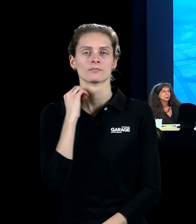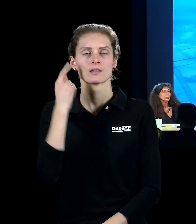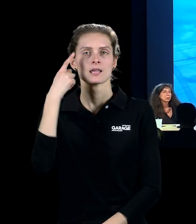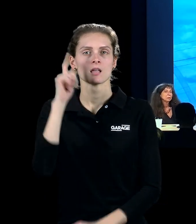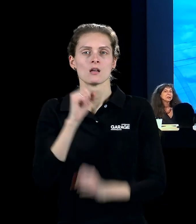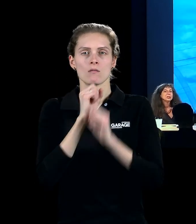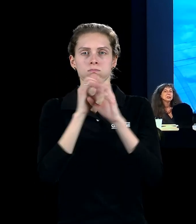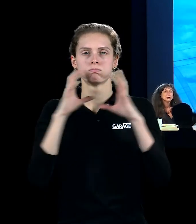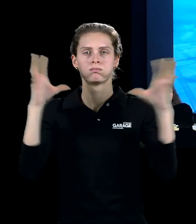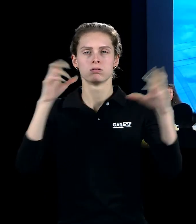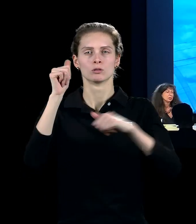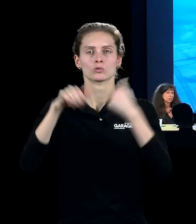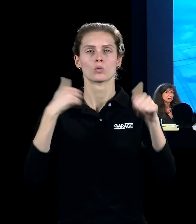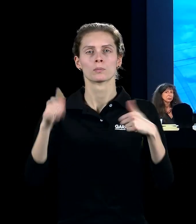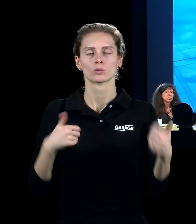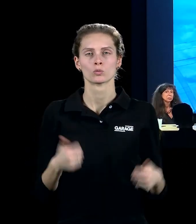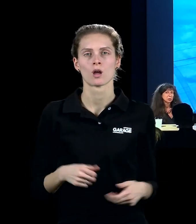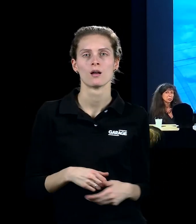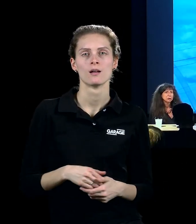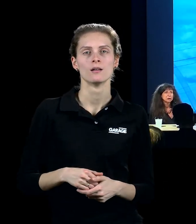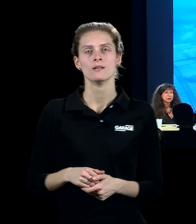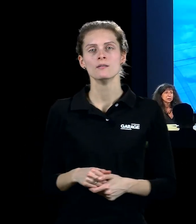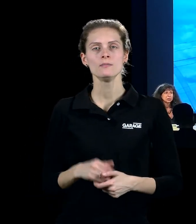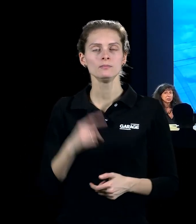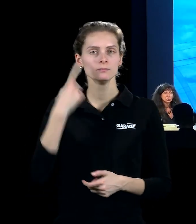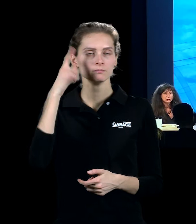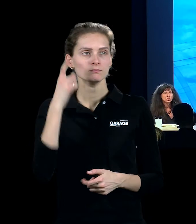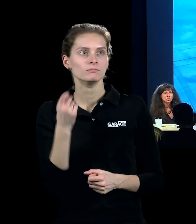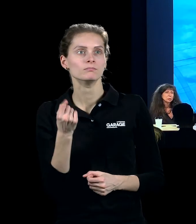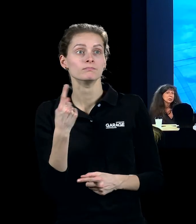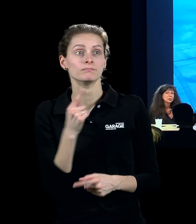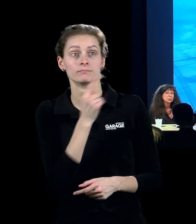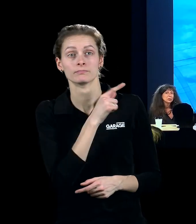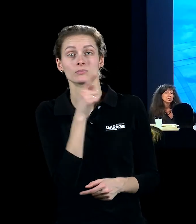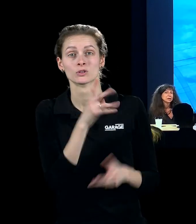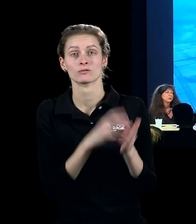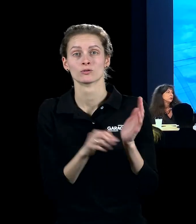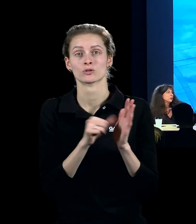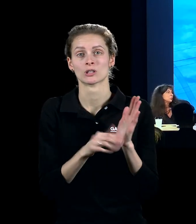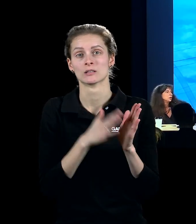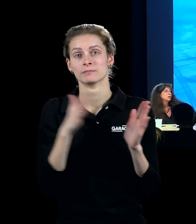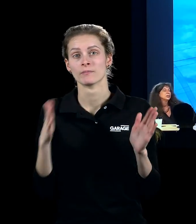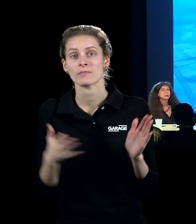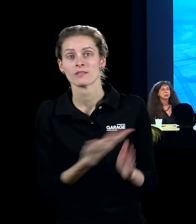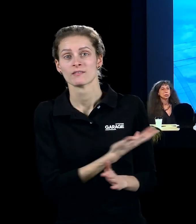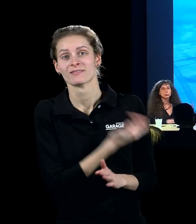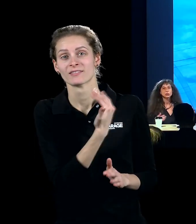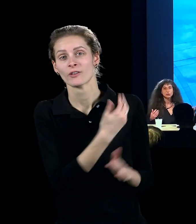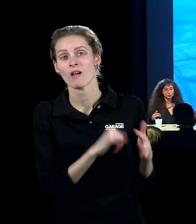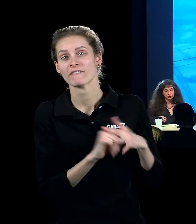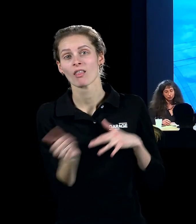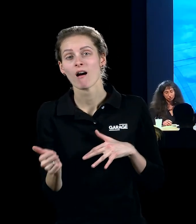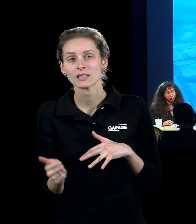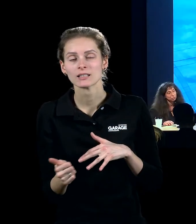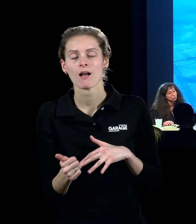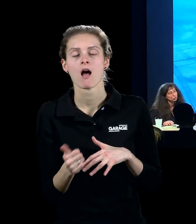надувных скульптур, которые приходят в 60-е годы, наверное, появляются из авангарда. И вообще некая идея надувных